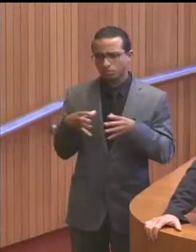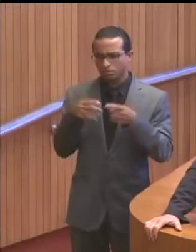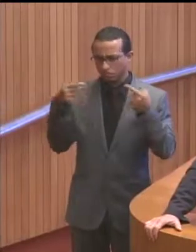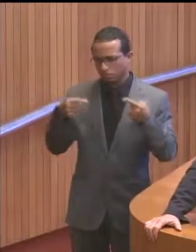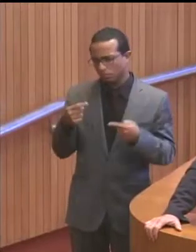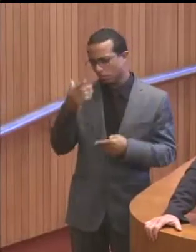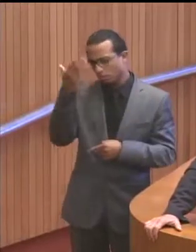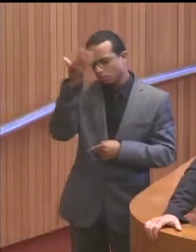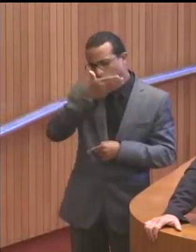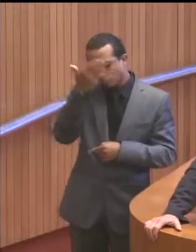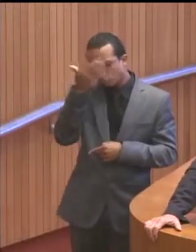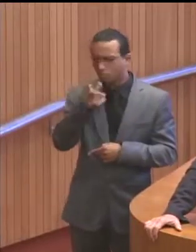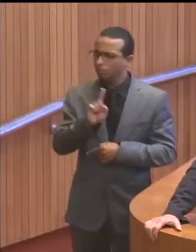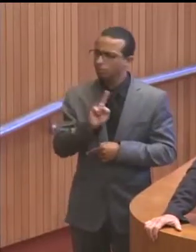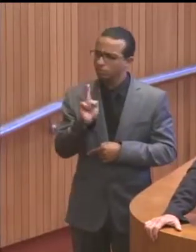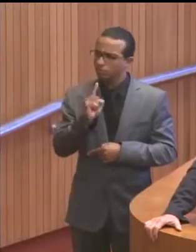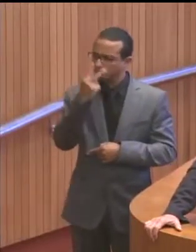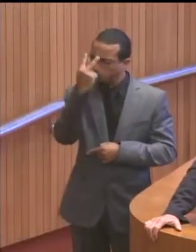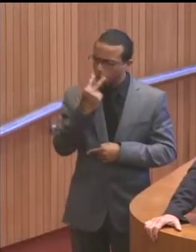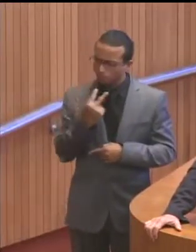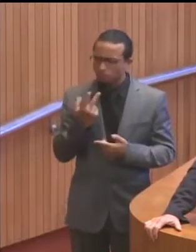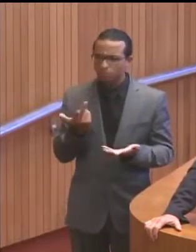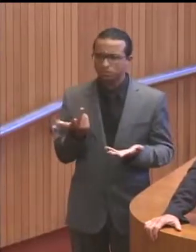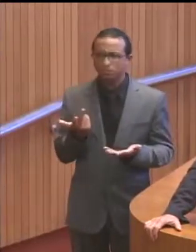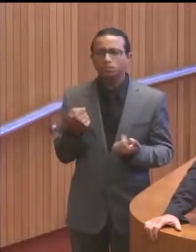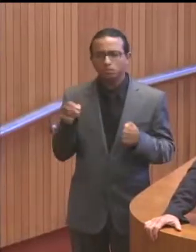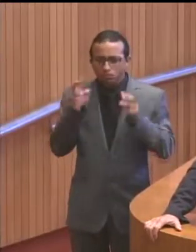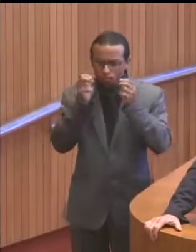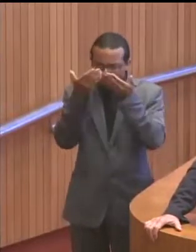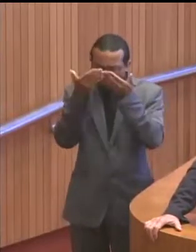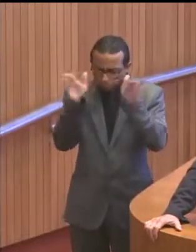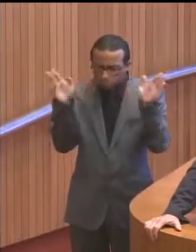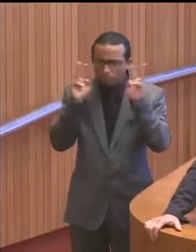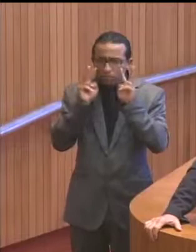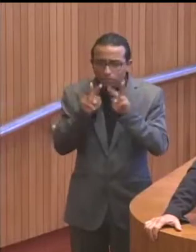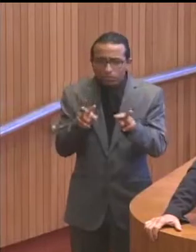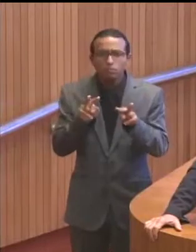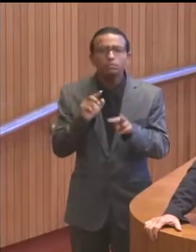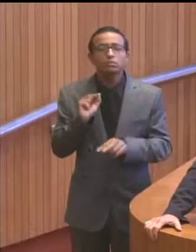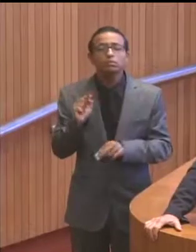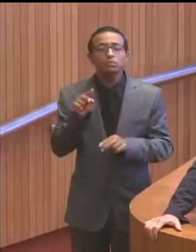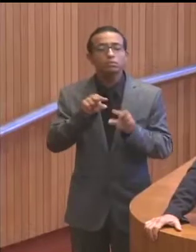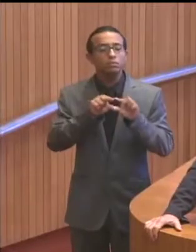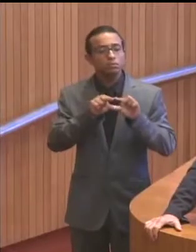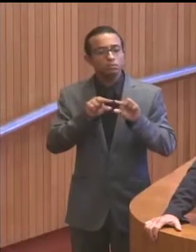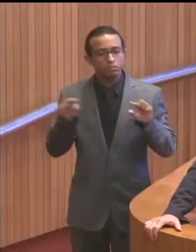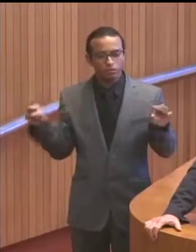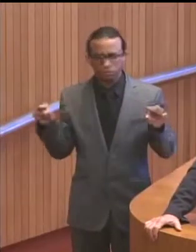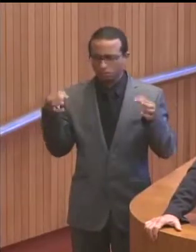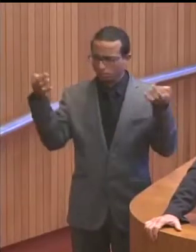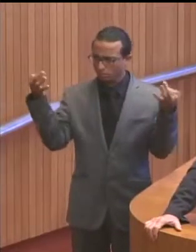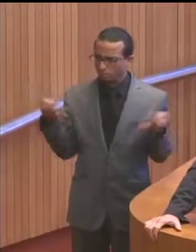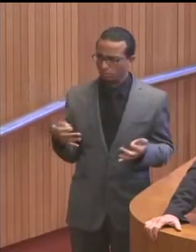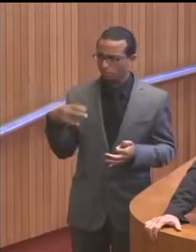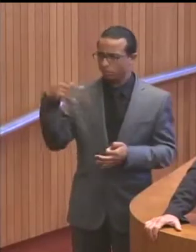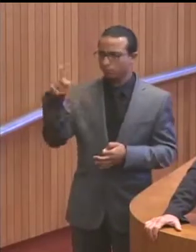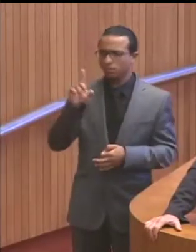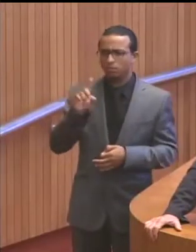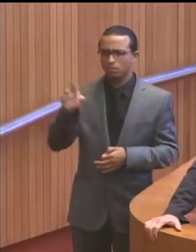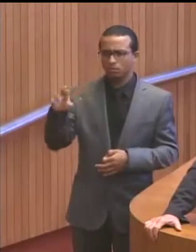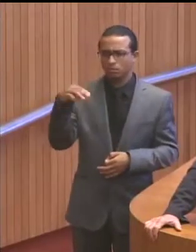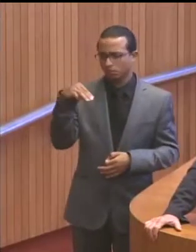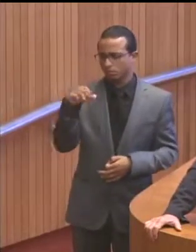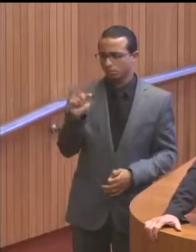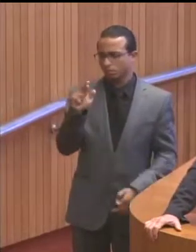cega. Eu quero uma oposição também que ela consiga ver. E que a frase, bem colocada do doutor Mário